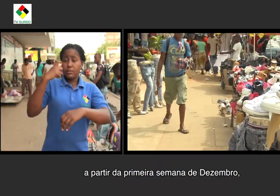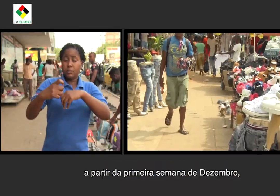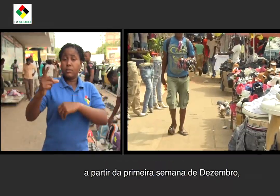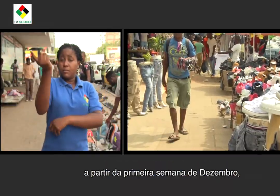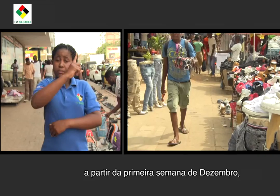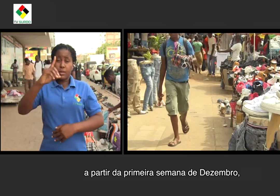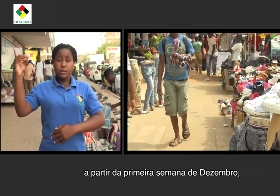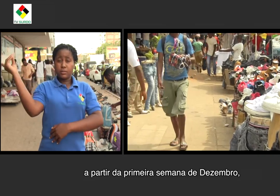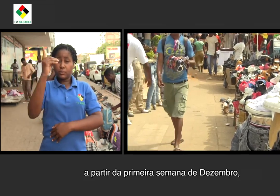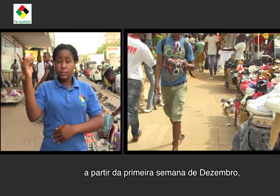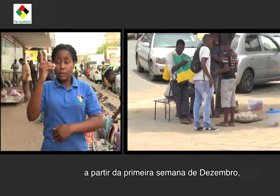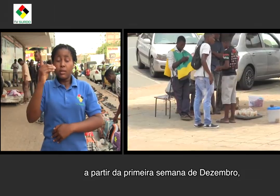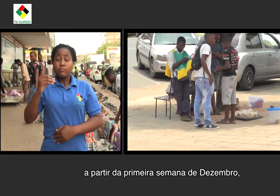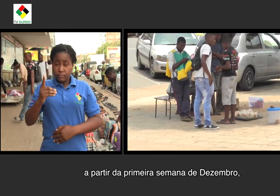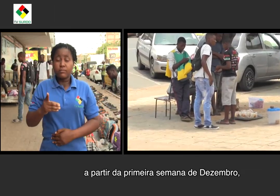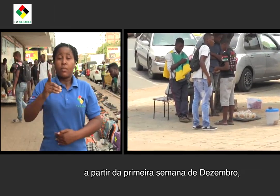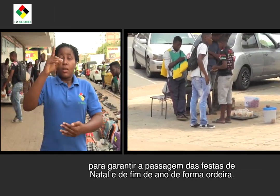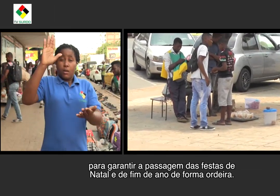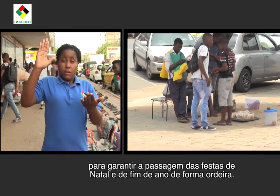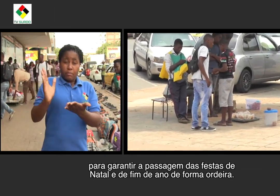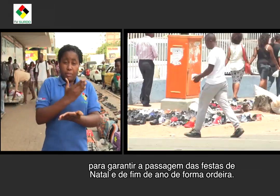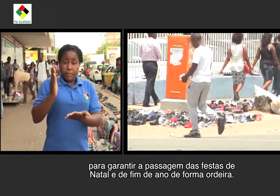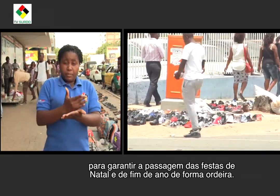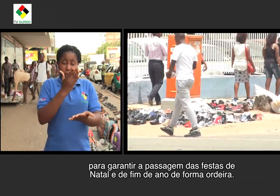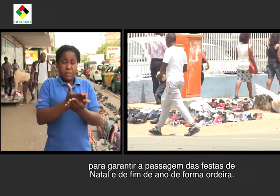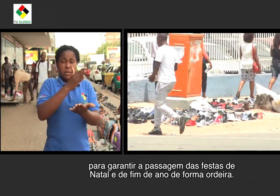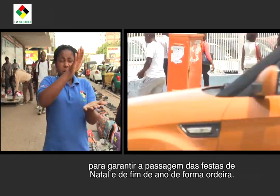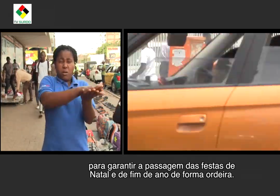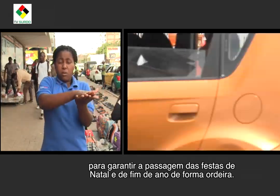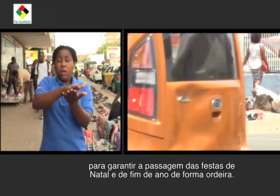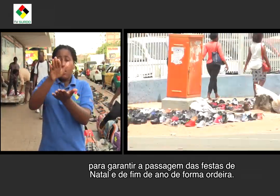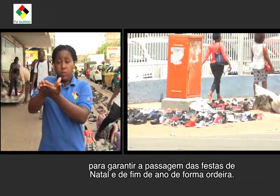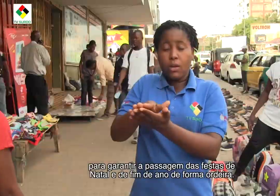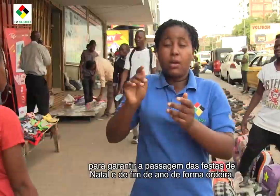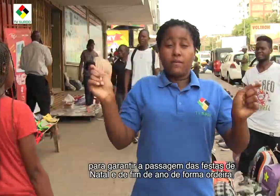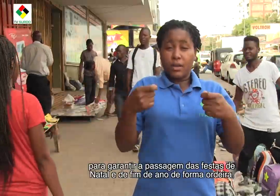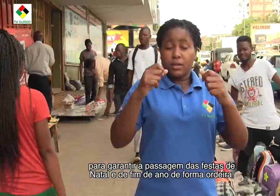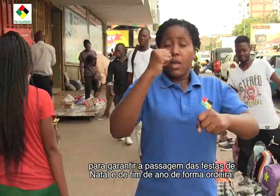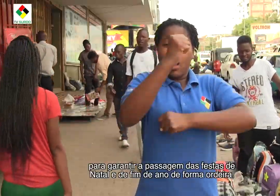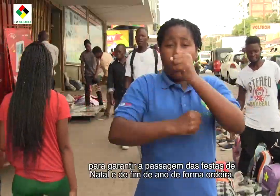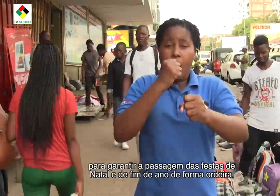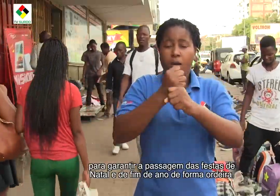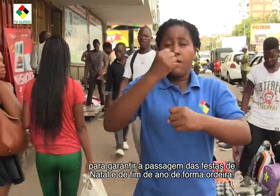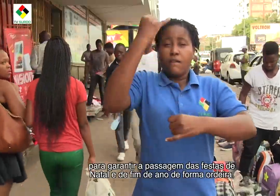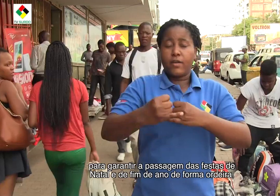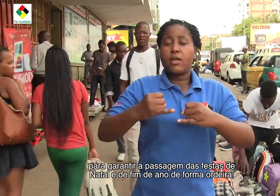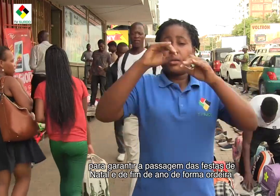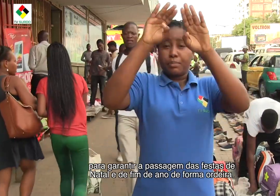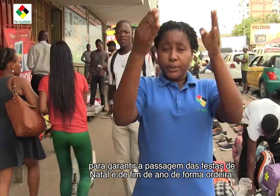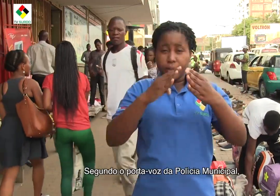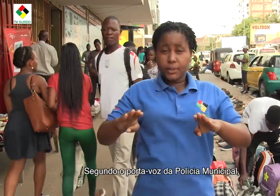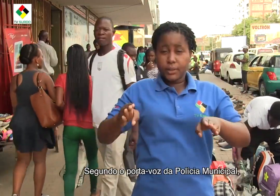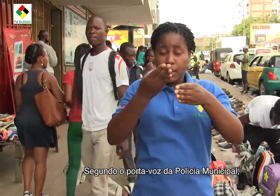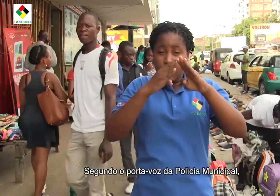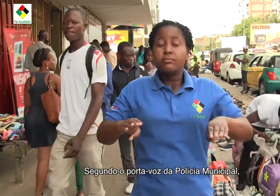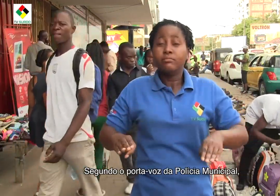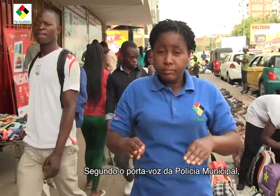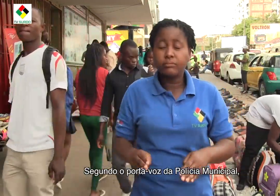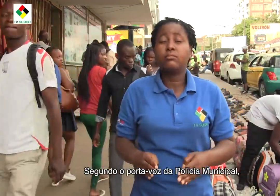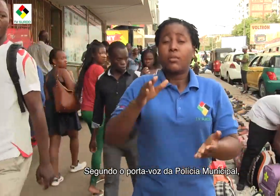partir da primeira semana de dezembro para garantir a passagem das festas de Natal e de fim de ano de forma ordeira. Segundo o porta-voz